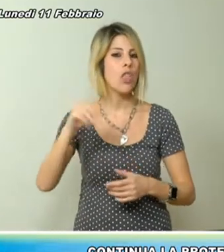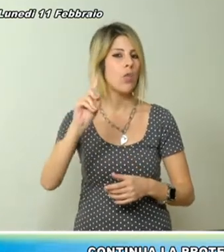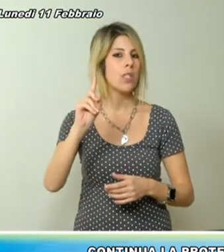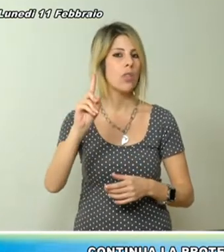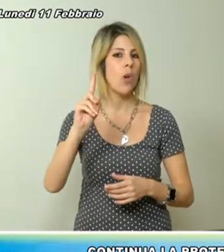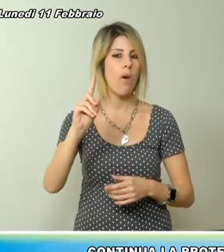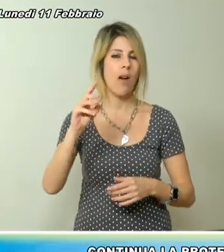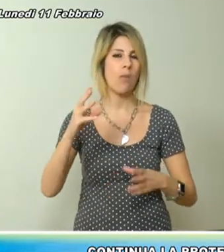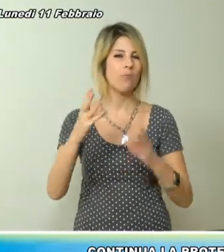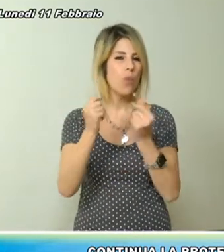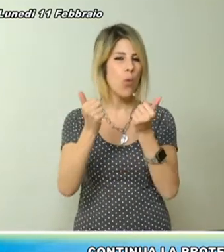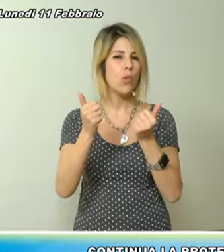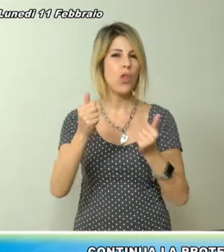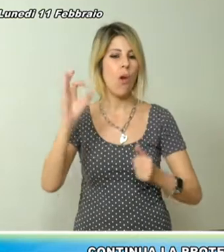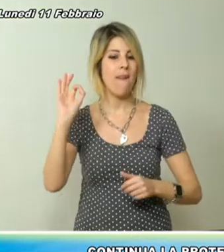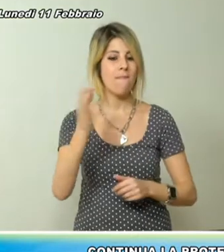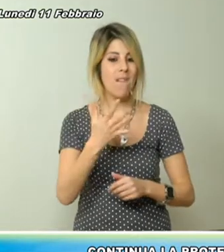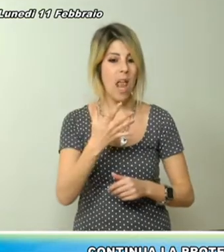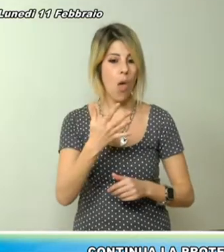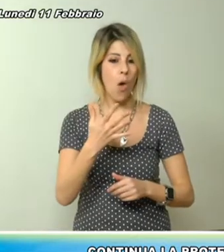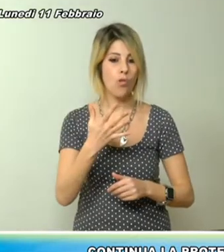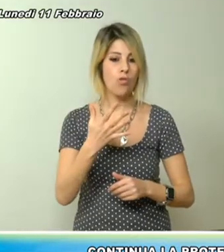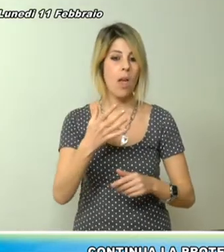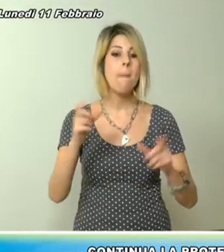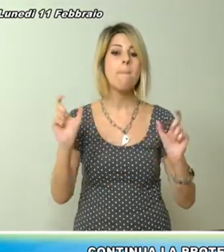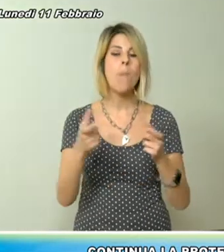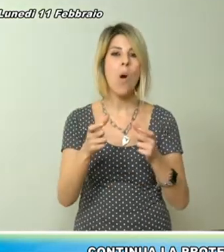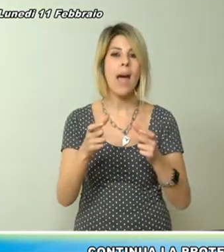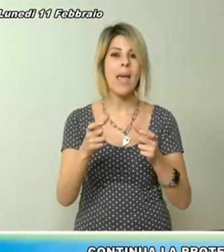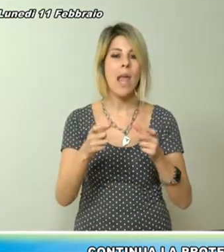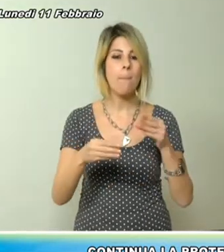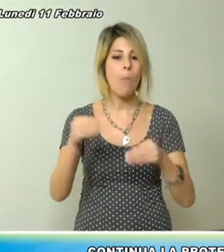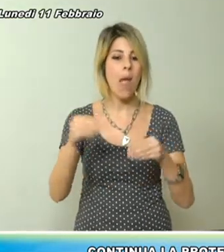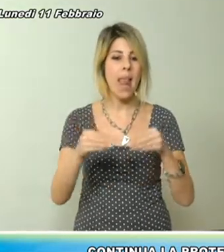'isola per le elezioni regionali di domenica 24 febbraio.